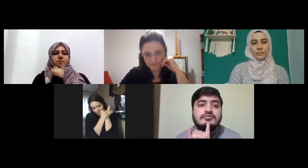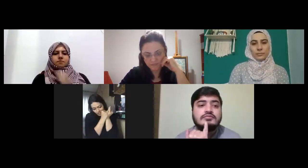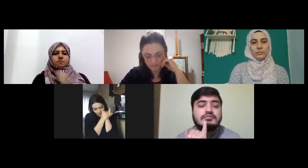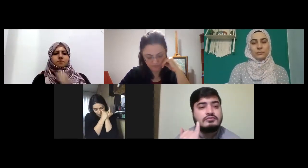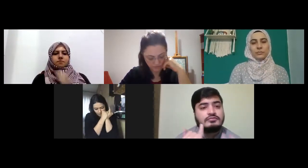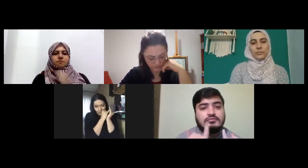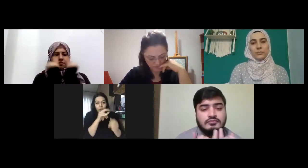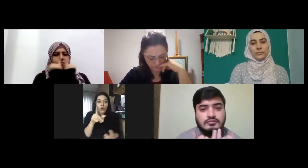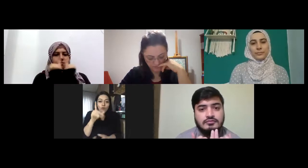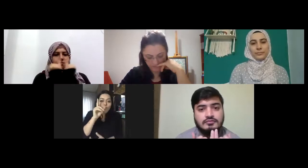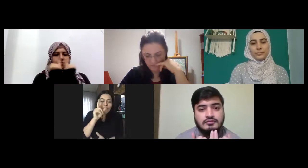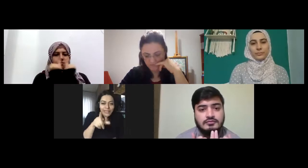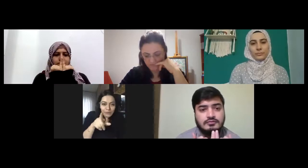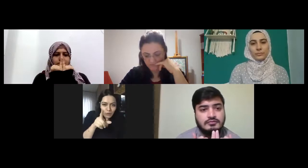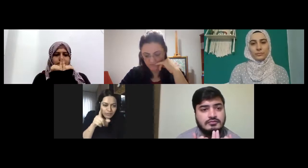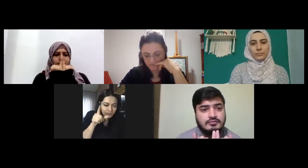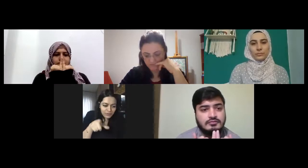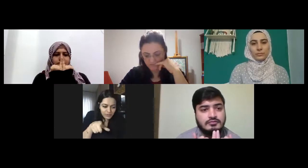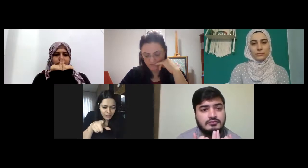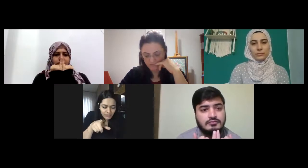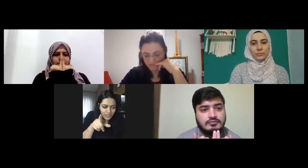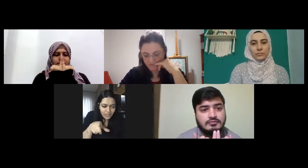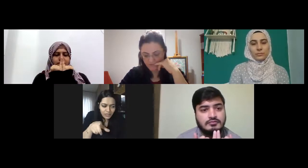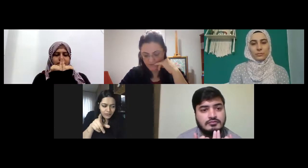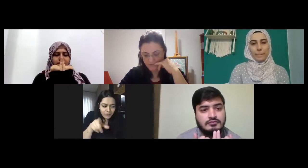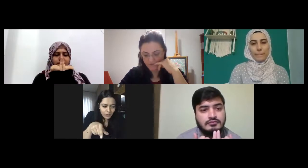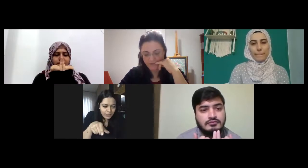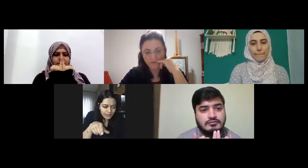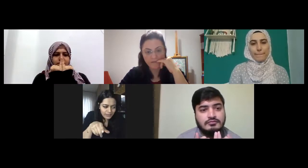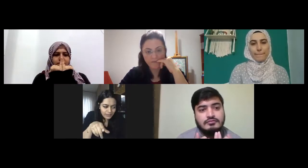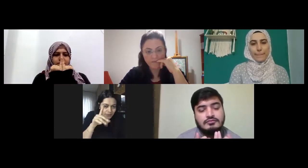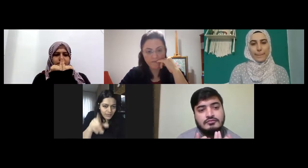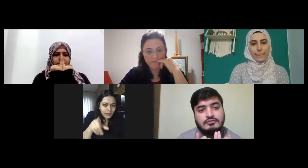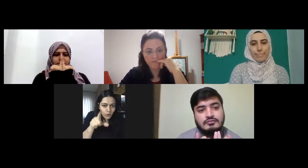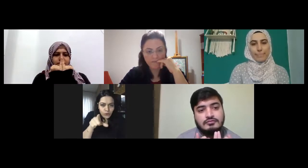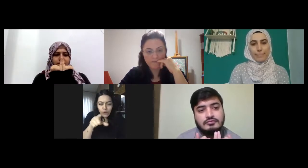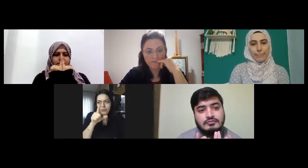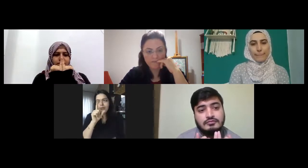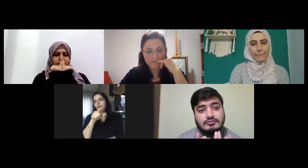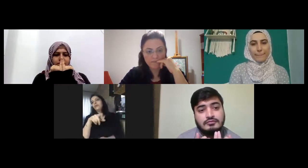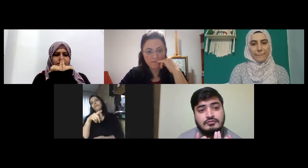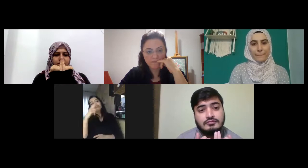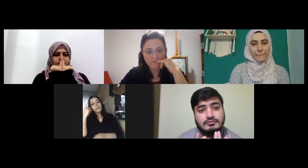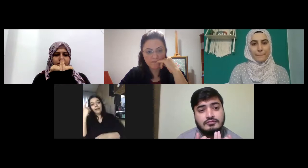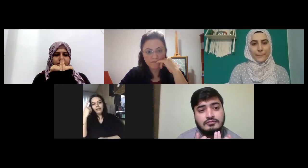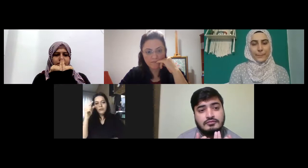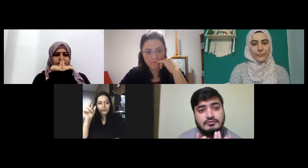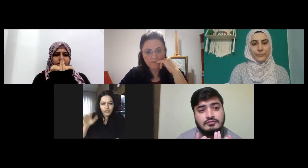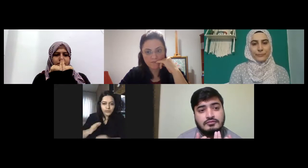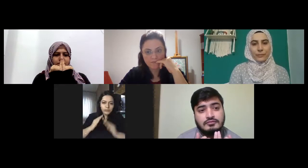komşu zeynep bu arada geçen haftaki videoda izledim sen doğru söylemişsin beni düzeltmişsin ama ben anlamamışım şimdi